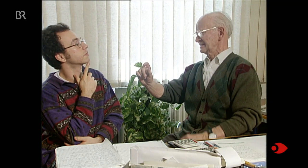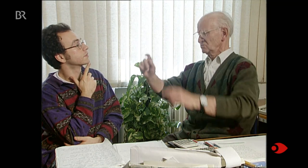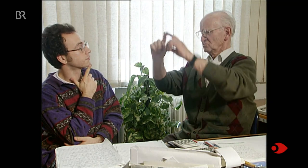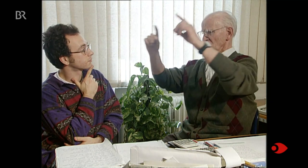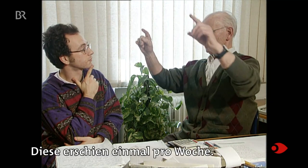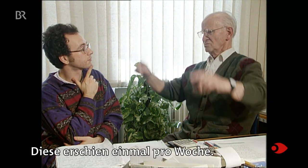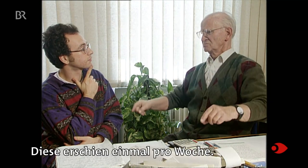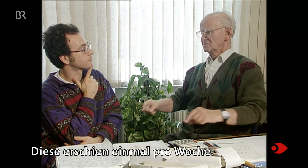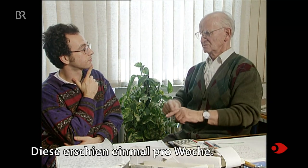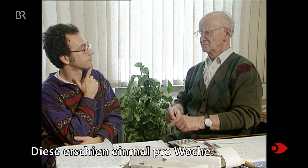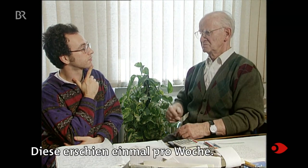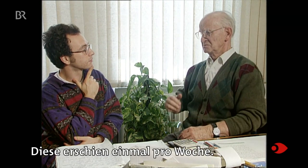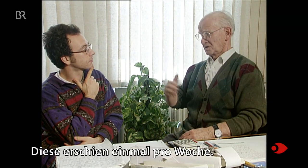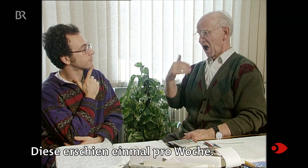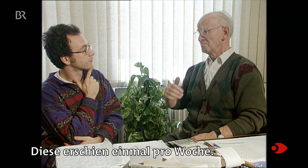Diese erschien einmal pro Woche.